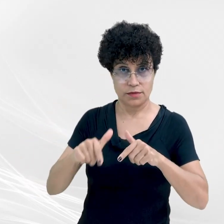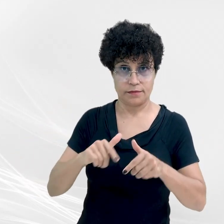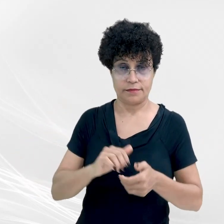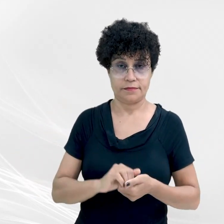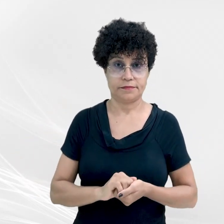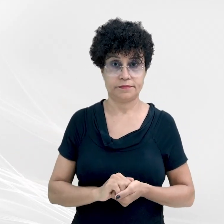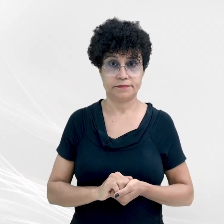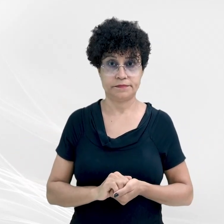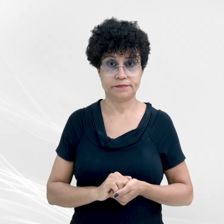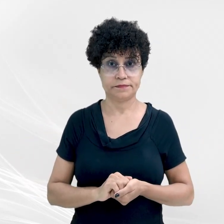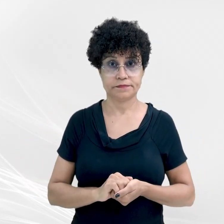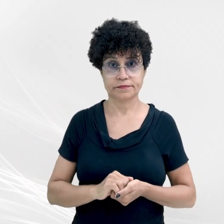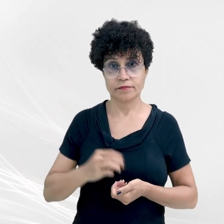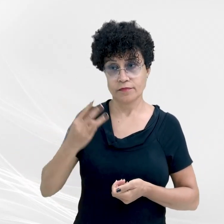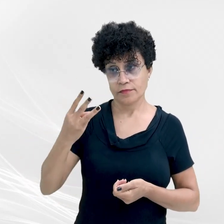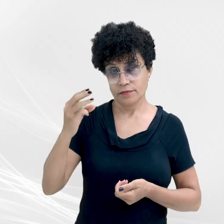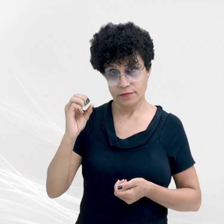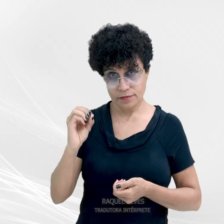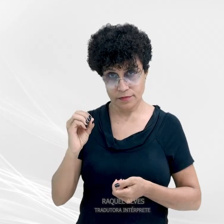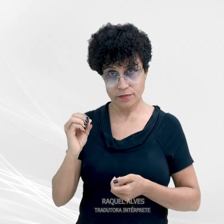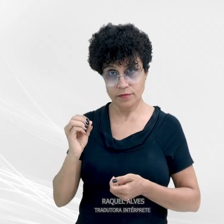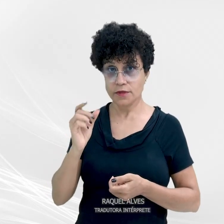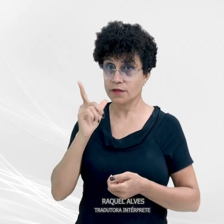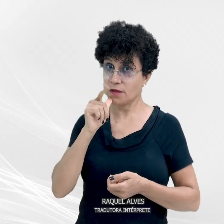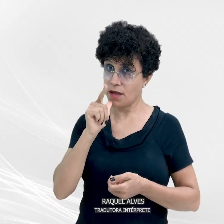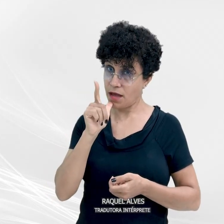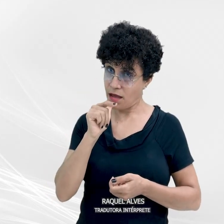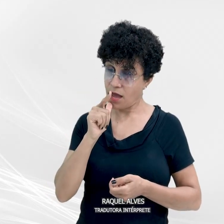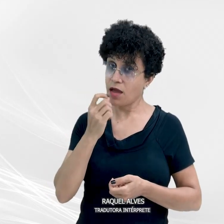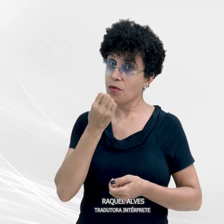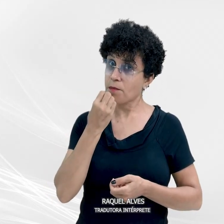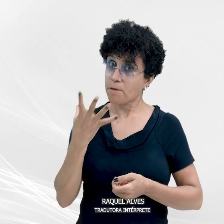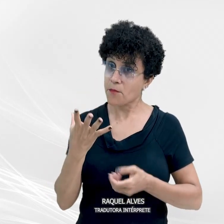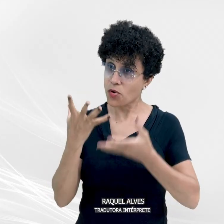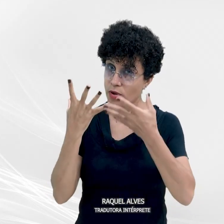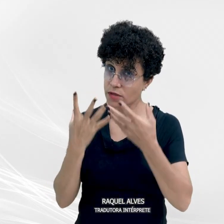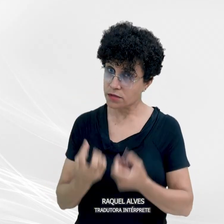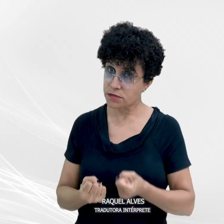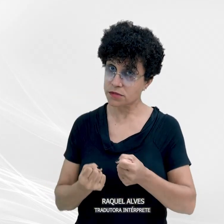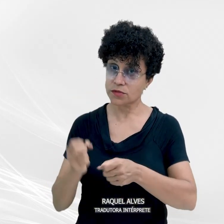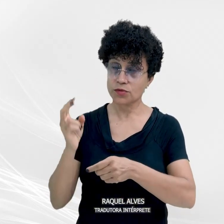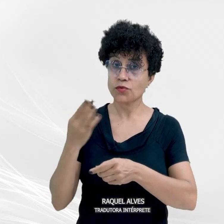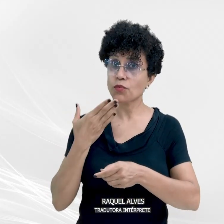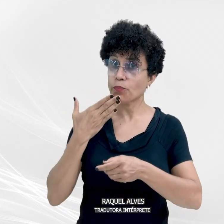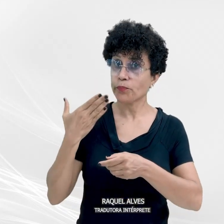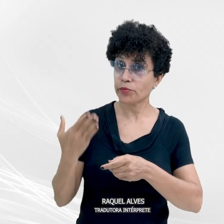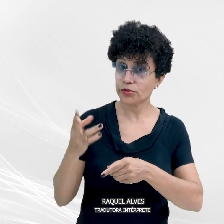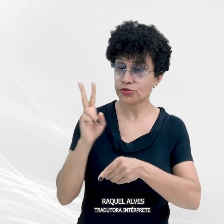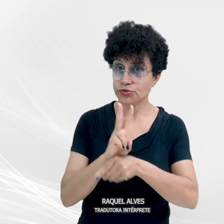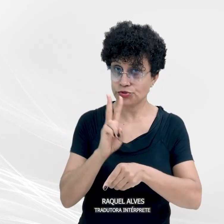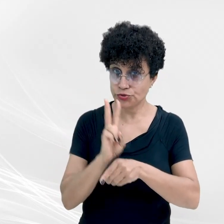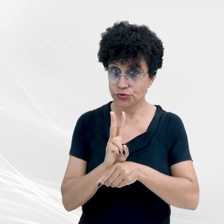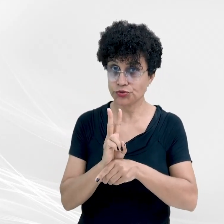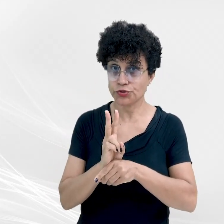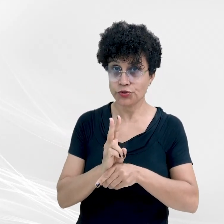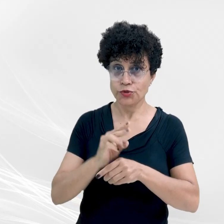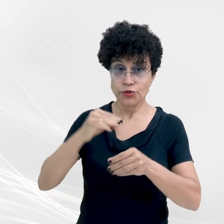A 30ª Zona Eleitoral de Água Boa acolheu pedido cautelar efetuado pelo Ministério Público Eleitoral e